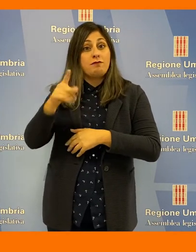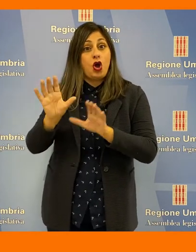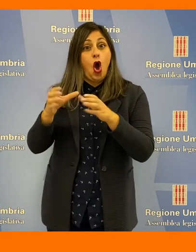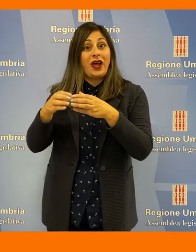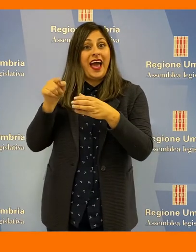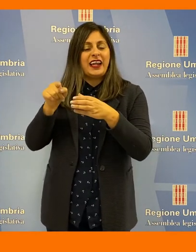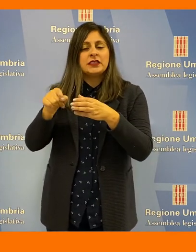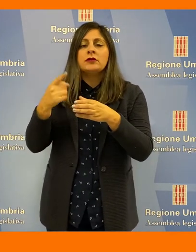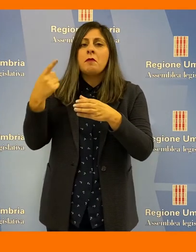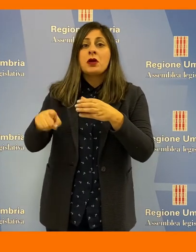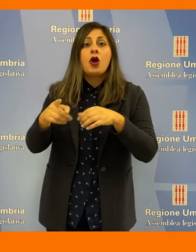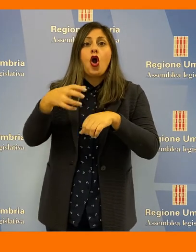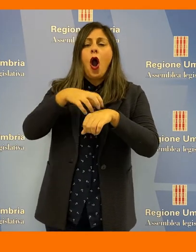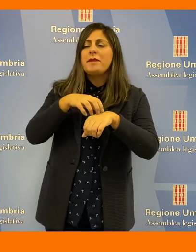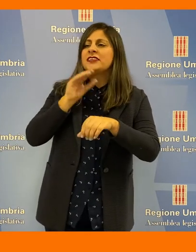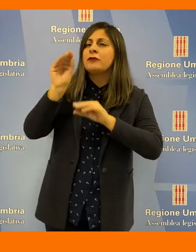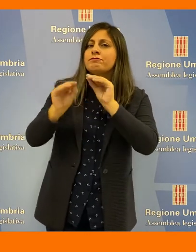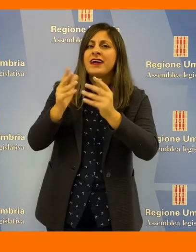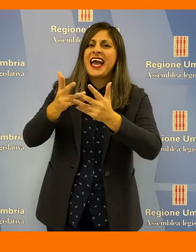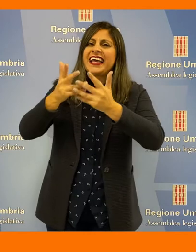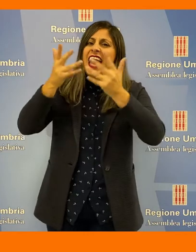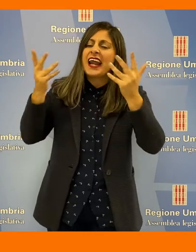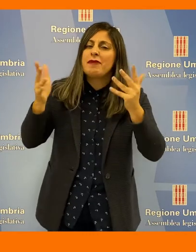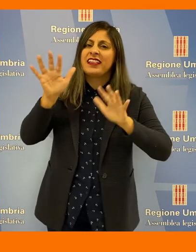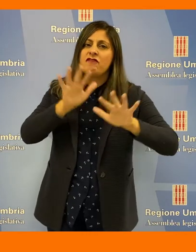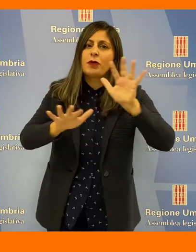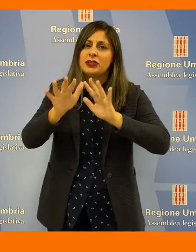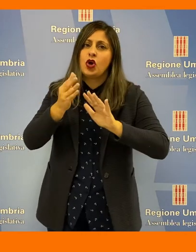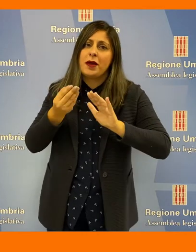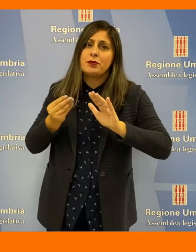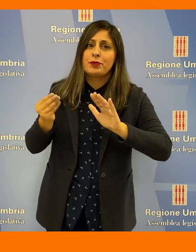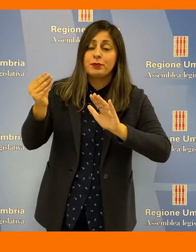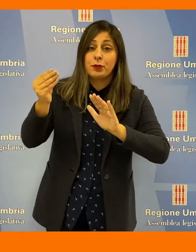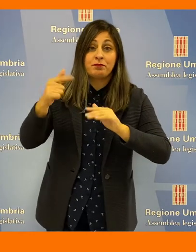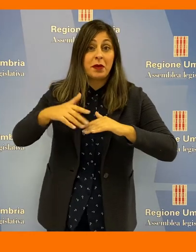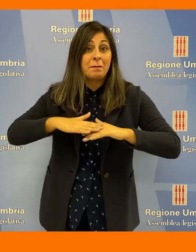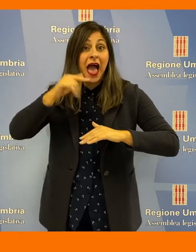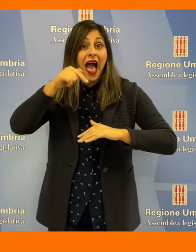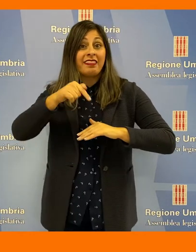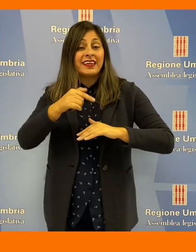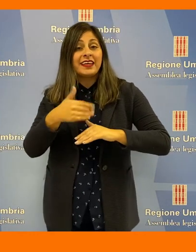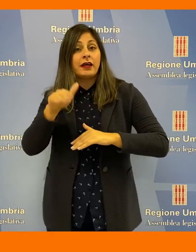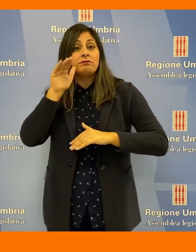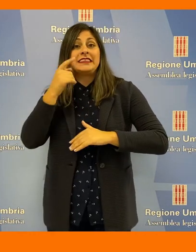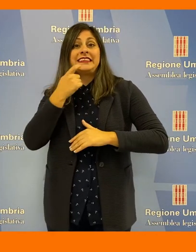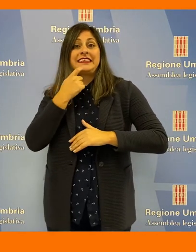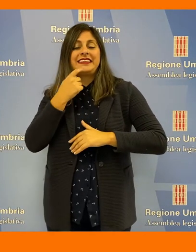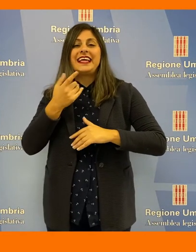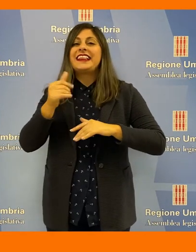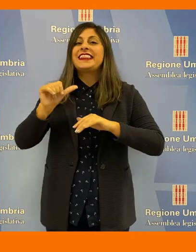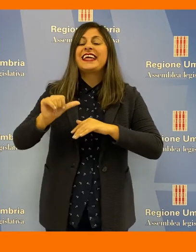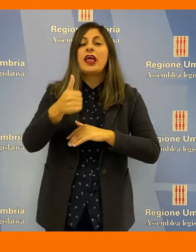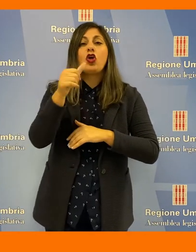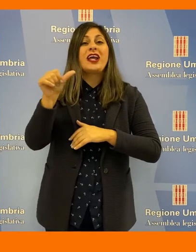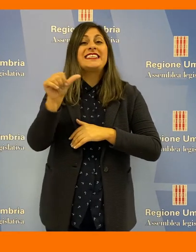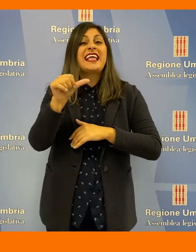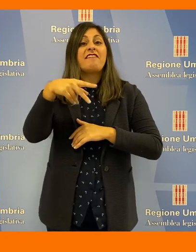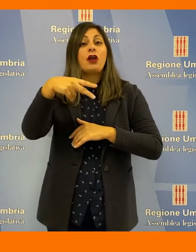quali i commissari hanno richiesto chiarimenti e maggiori informazioni. Questa mattina sono stati ascoltati il direttore Stefano